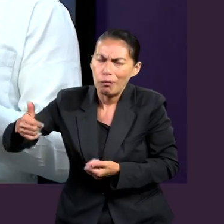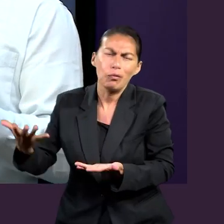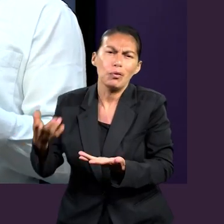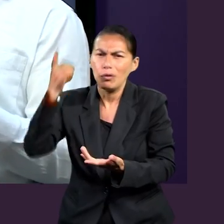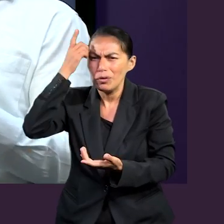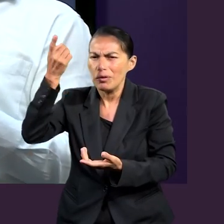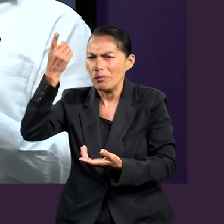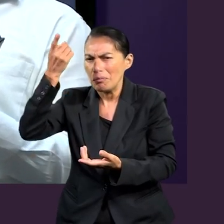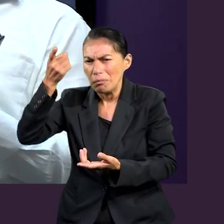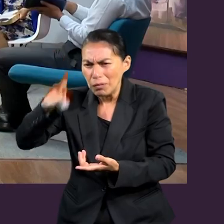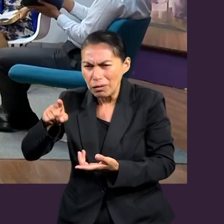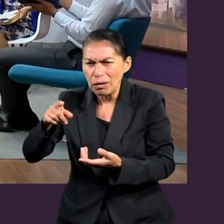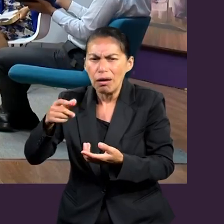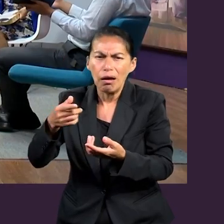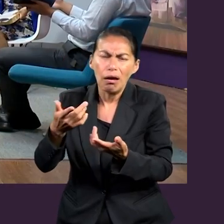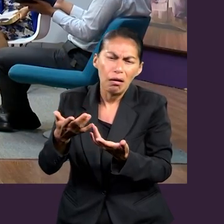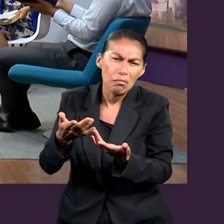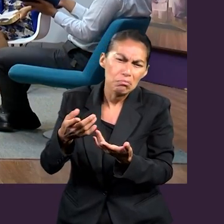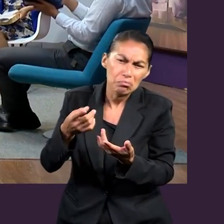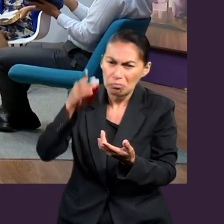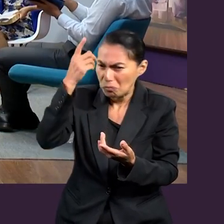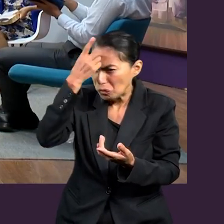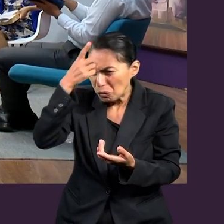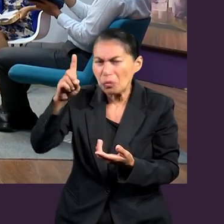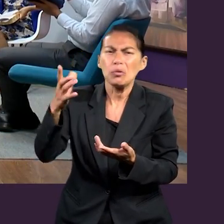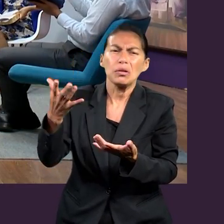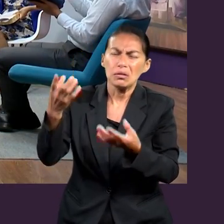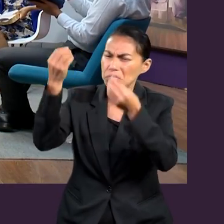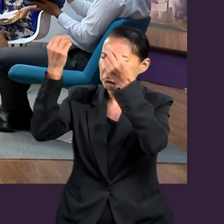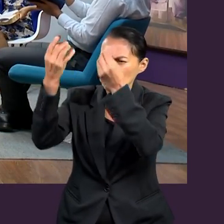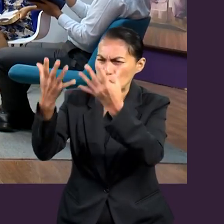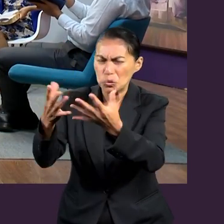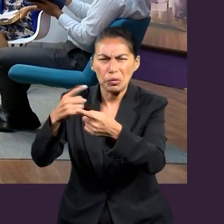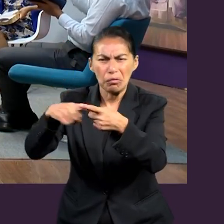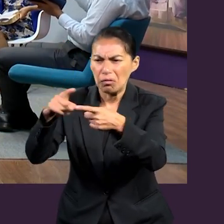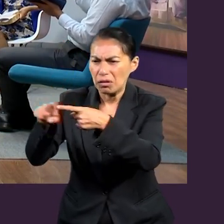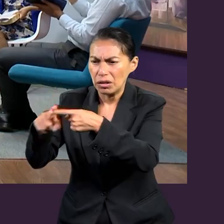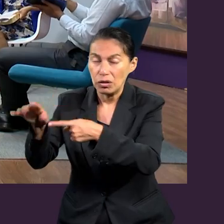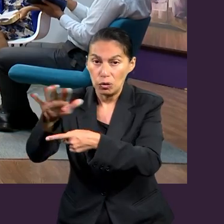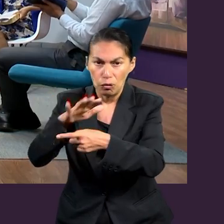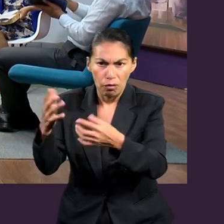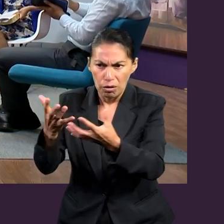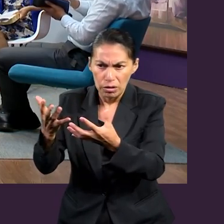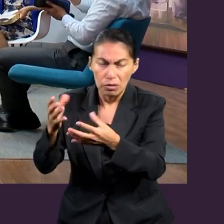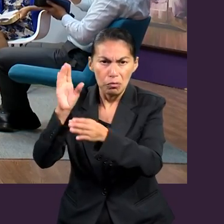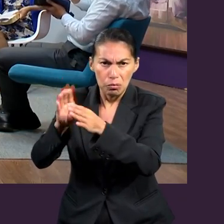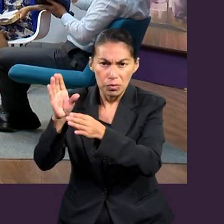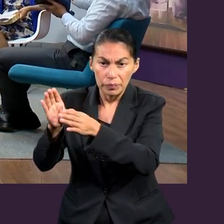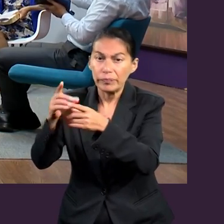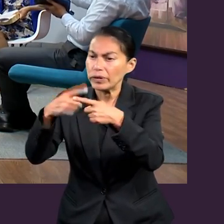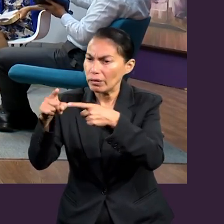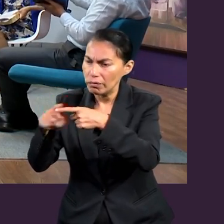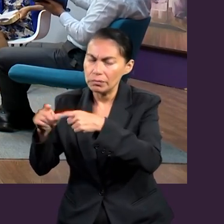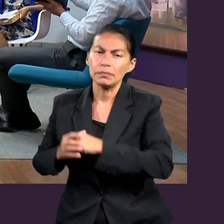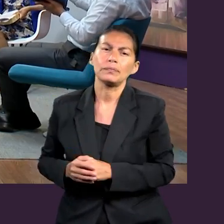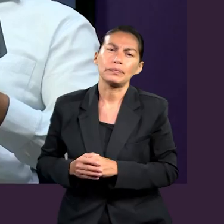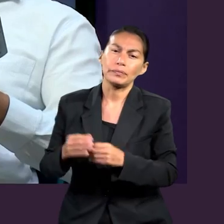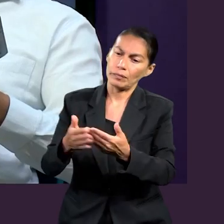propósito final. Y por último, el Espíritu Santo que desciende ahora potencia la